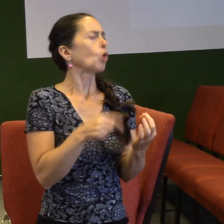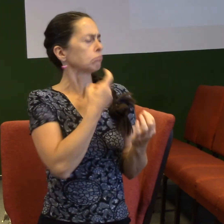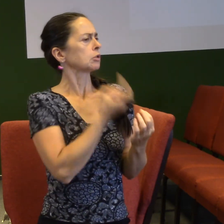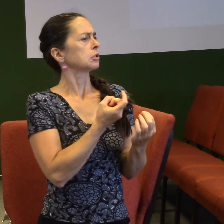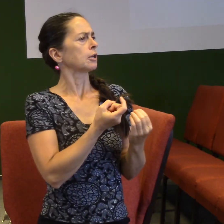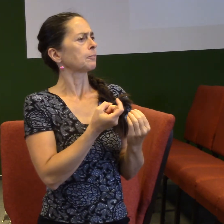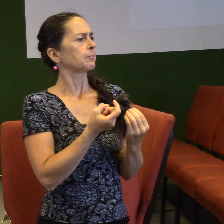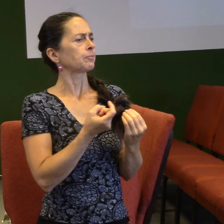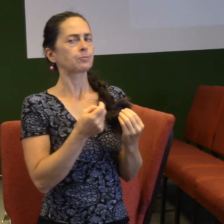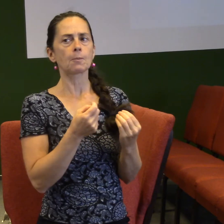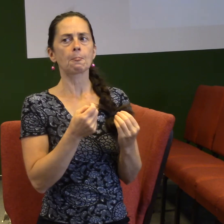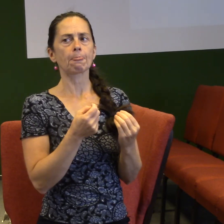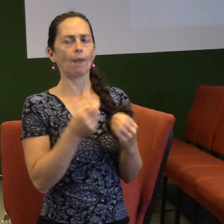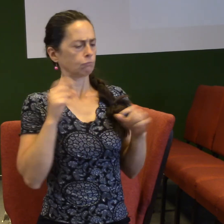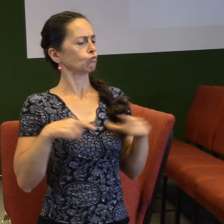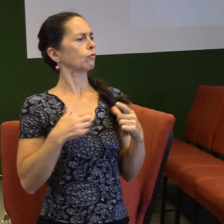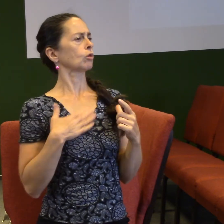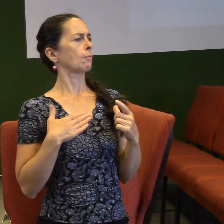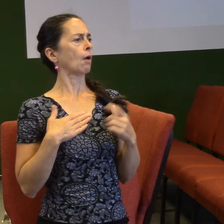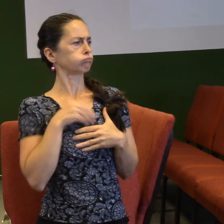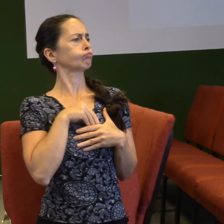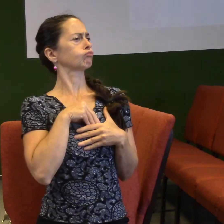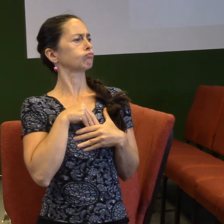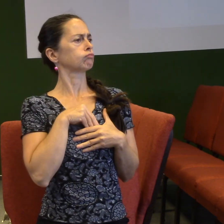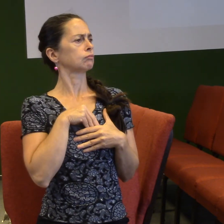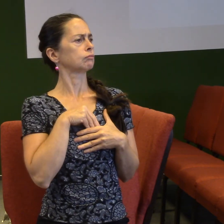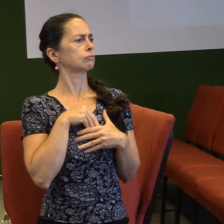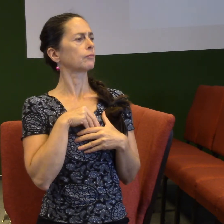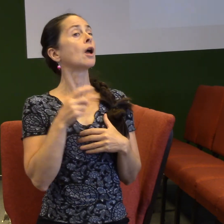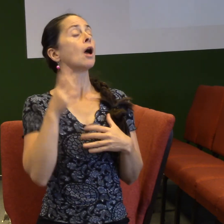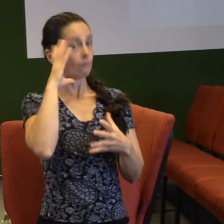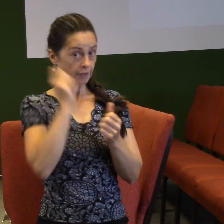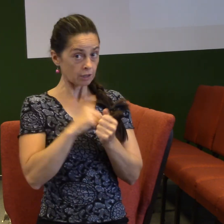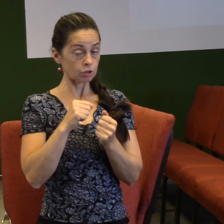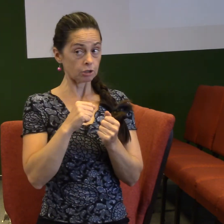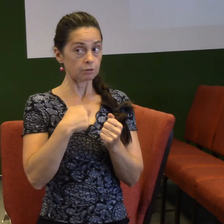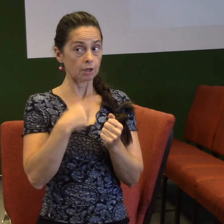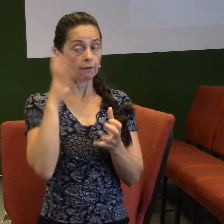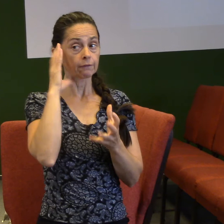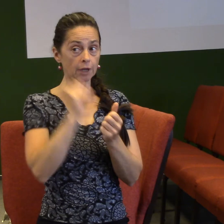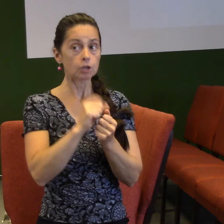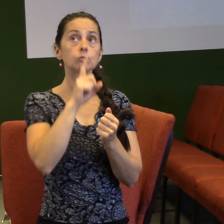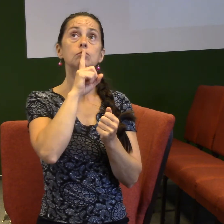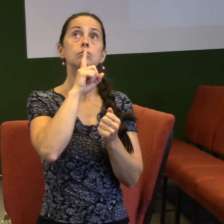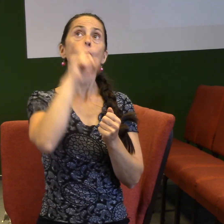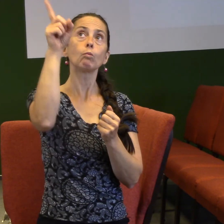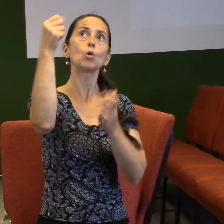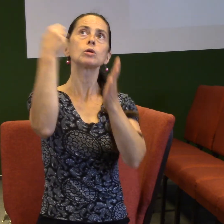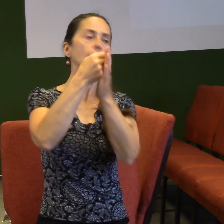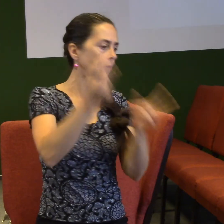bylo v mém životě. A já věřím, že Bůh hledá nás jako